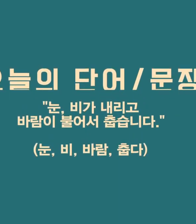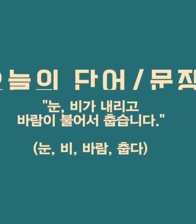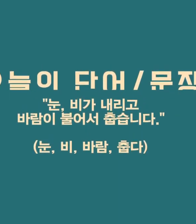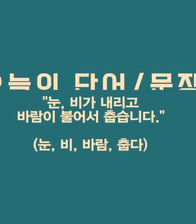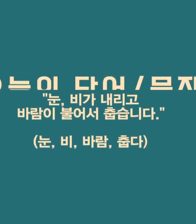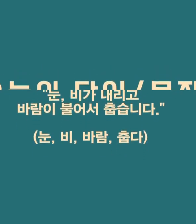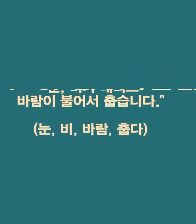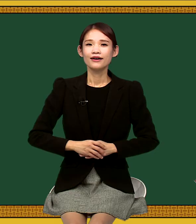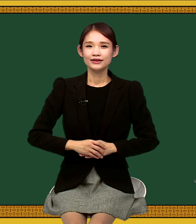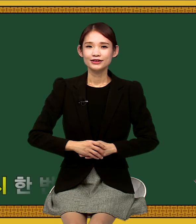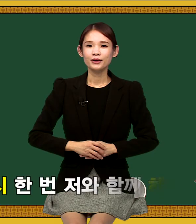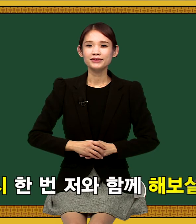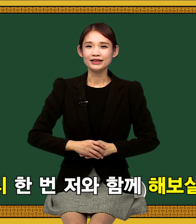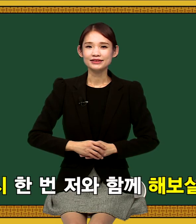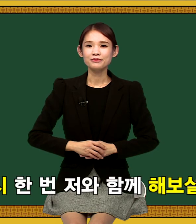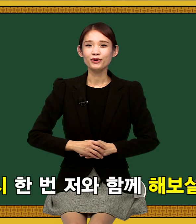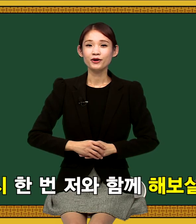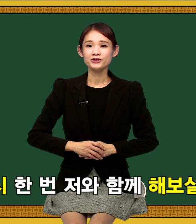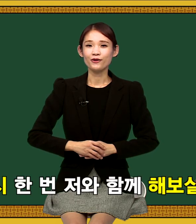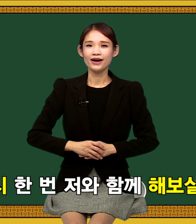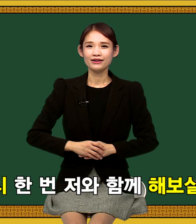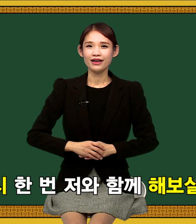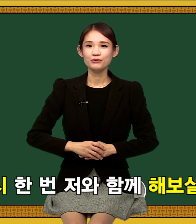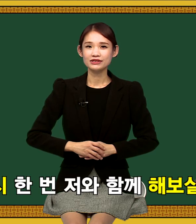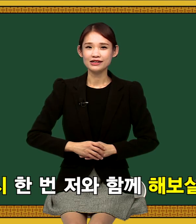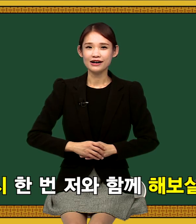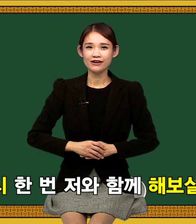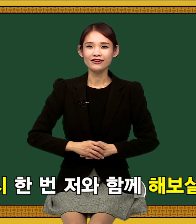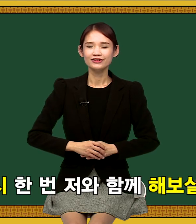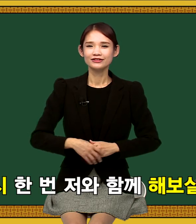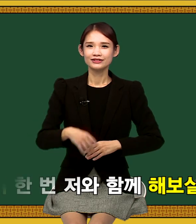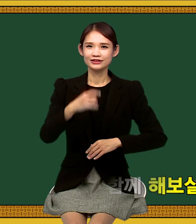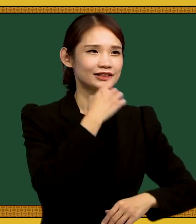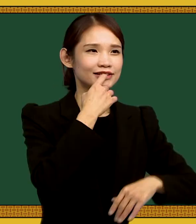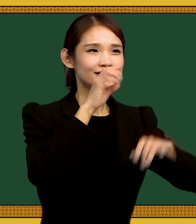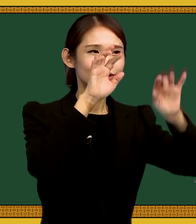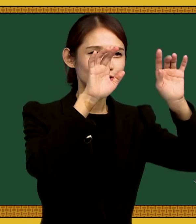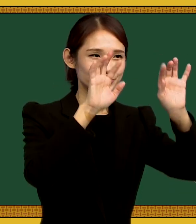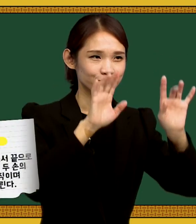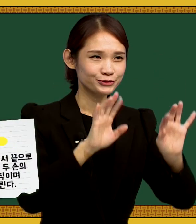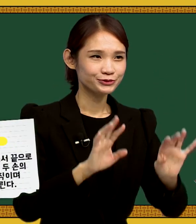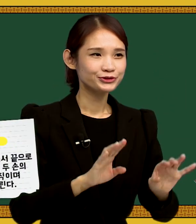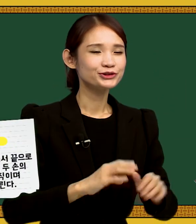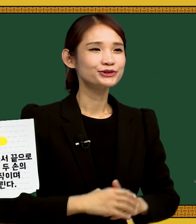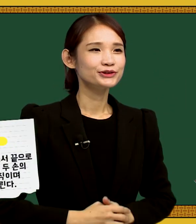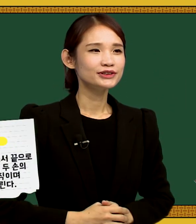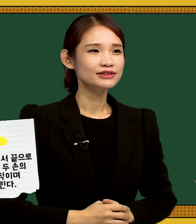그럼 다시 한 번 저와 함께 해보실까요? 눈